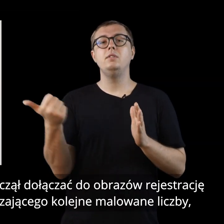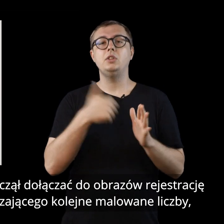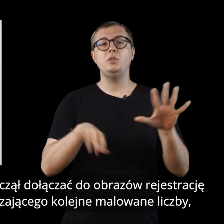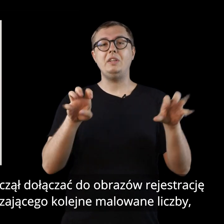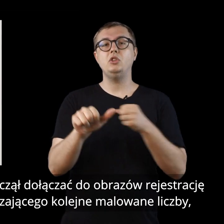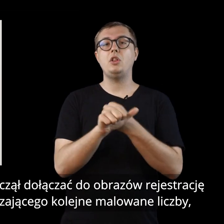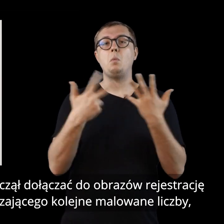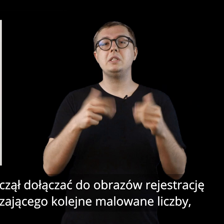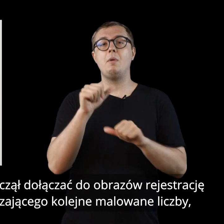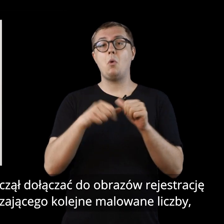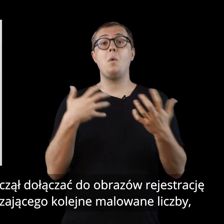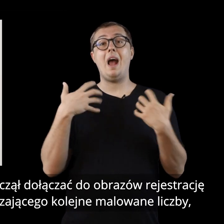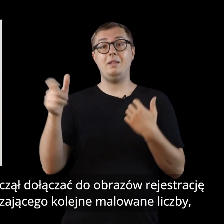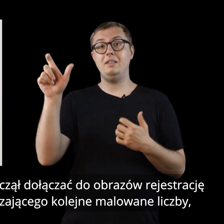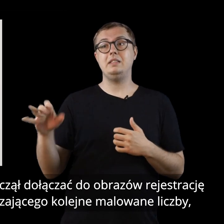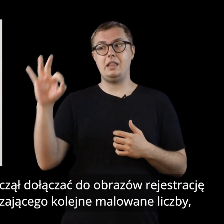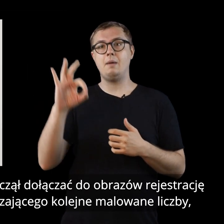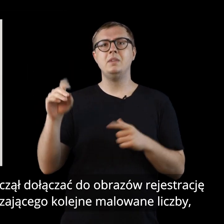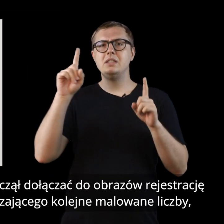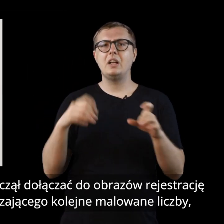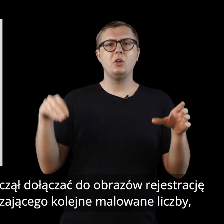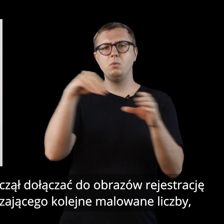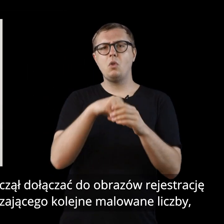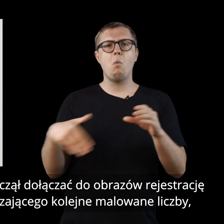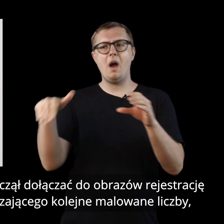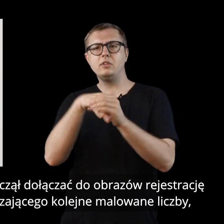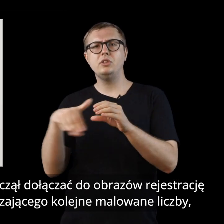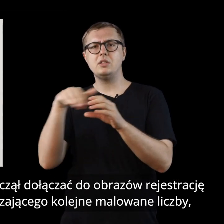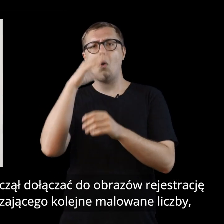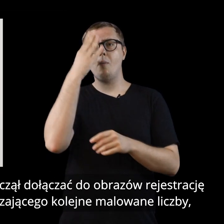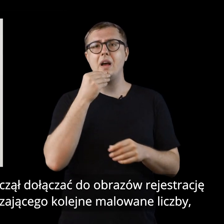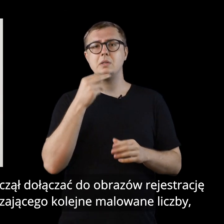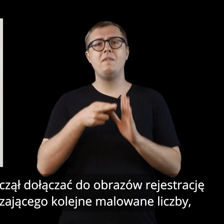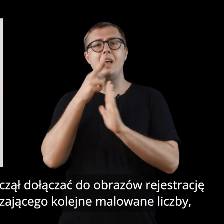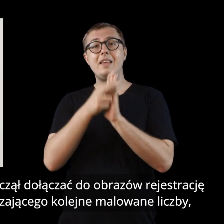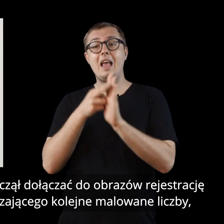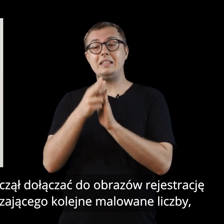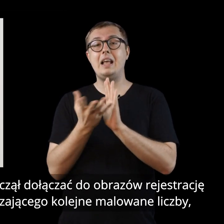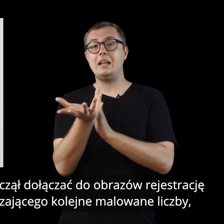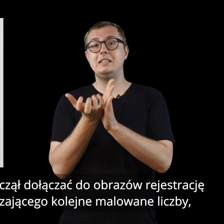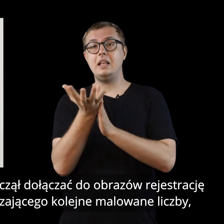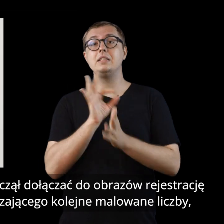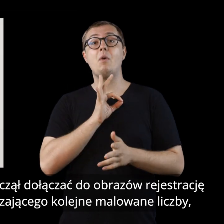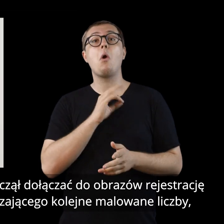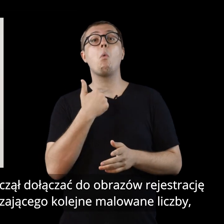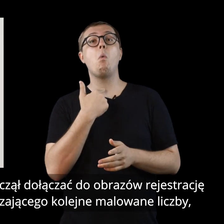W 1968 roku artysta zaczął dołączać do obrazów rejestrację swojego głosu,